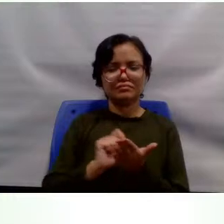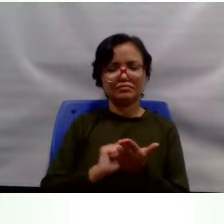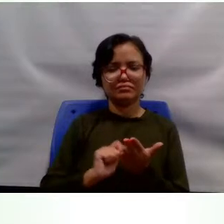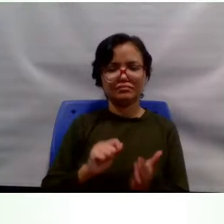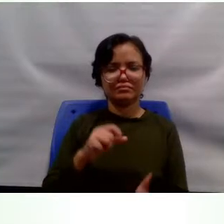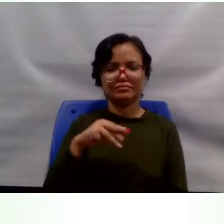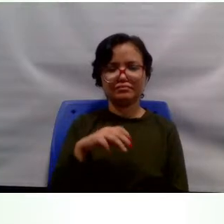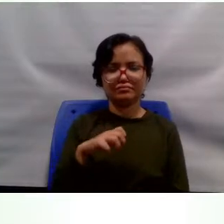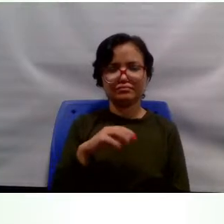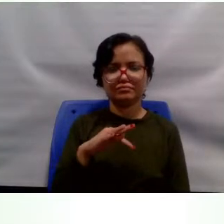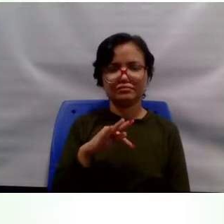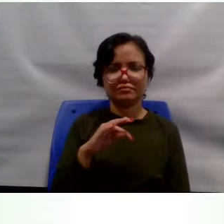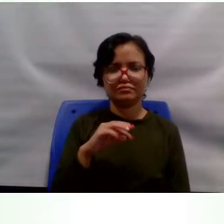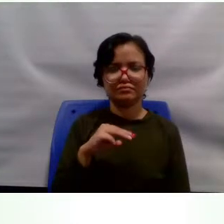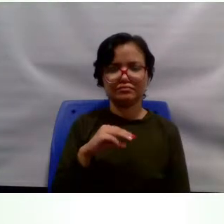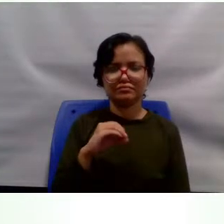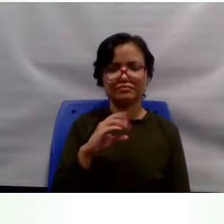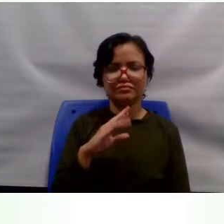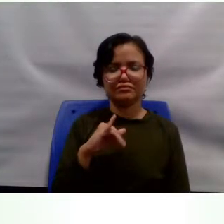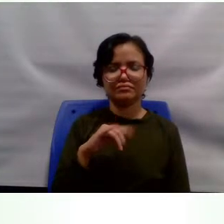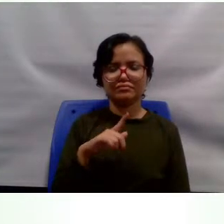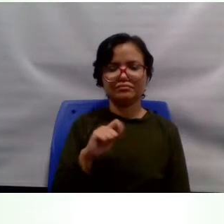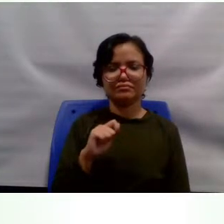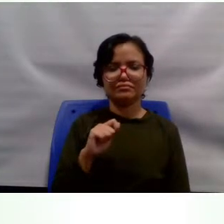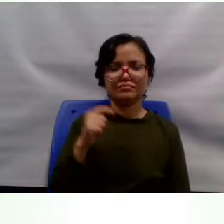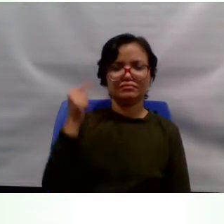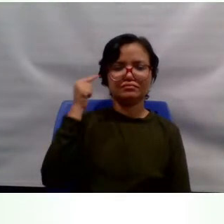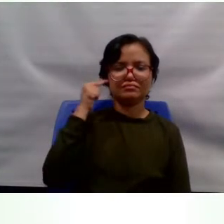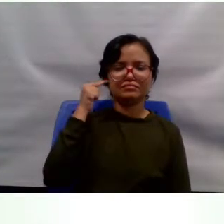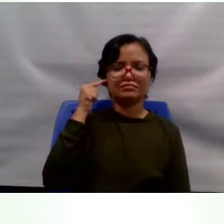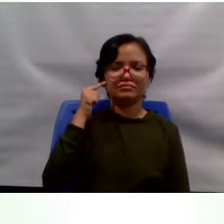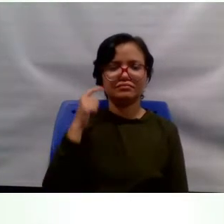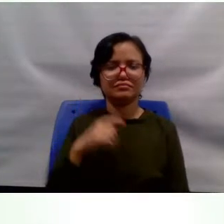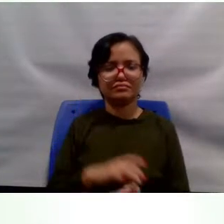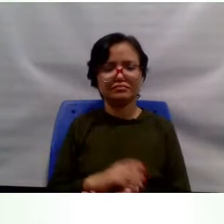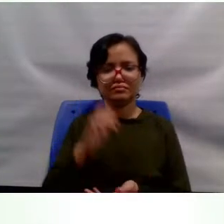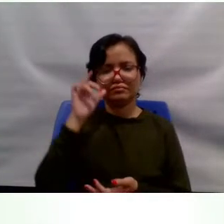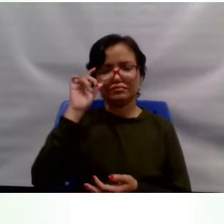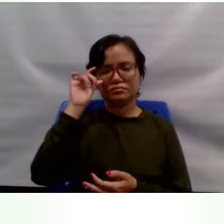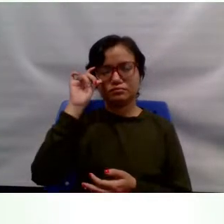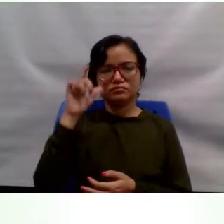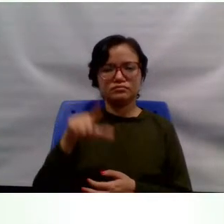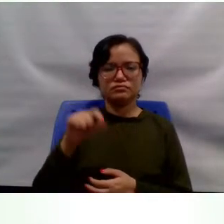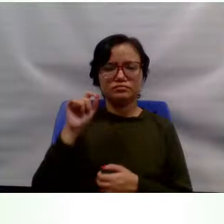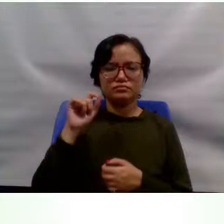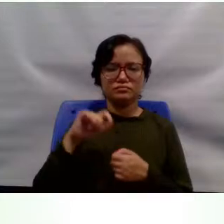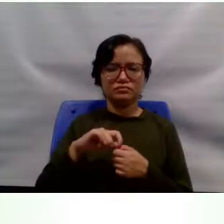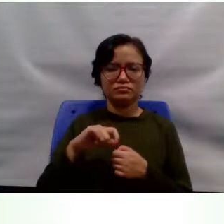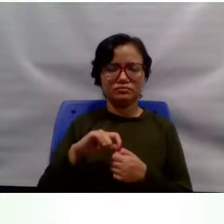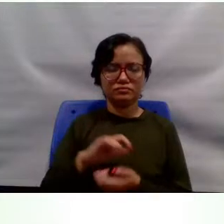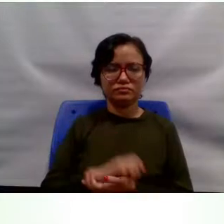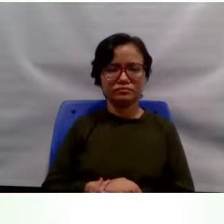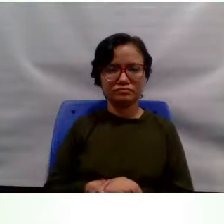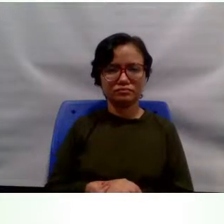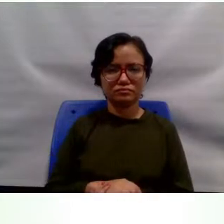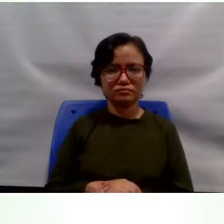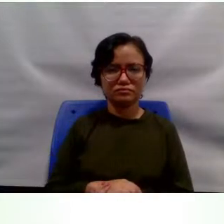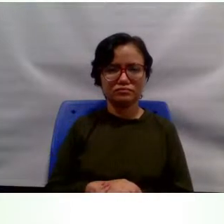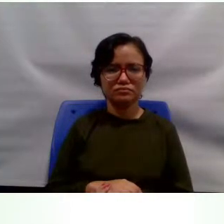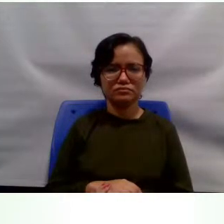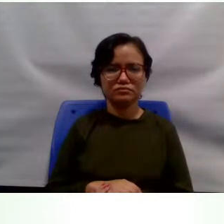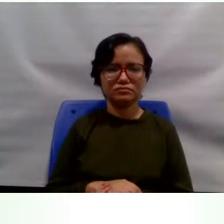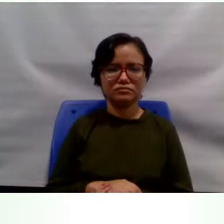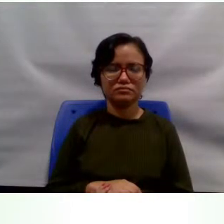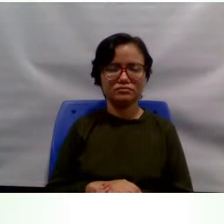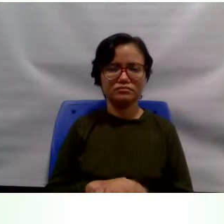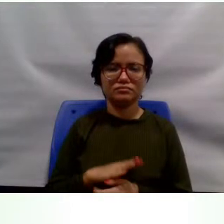E eu penso muito, né, na opção que eu fiz, e a coisa que mais me, que me